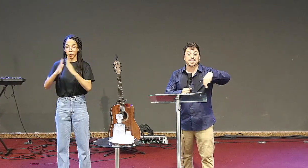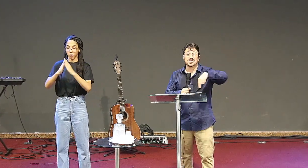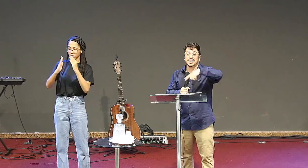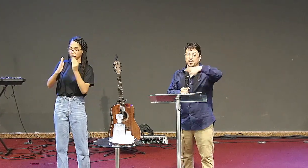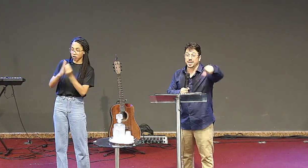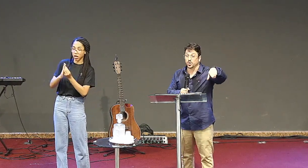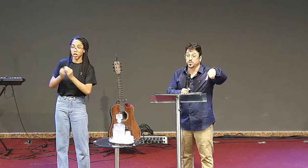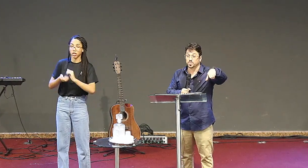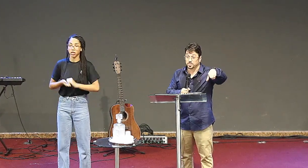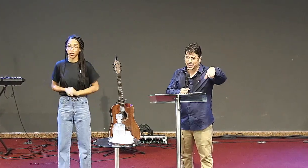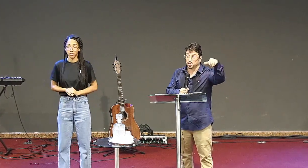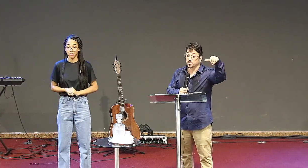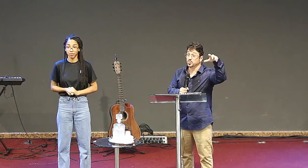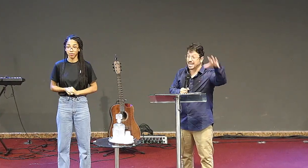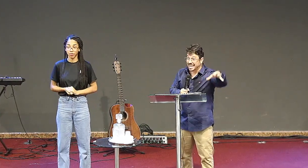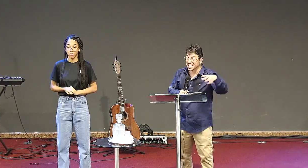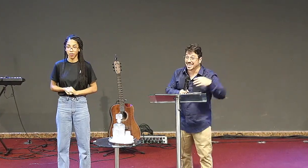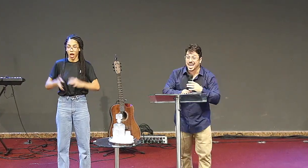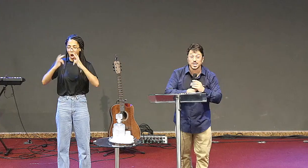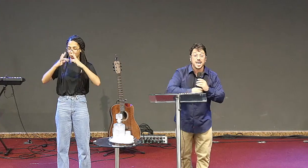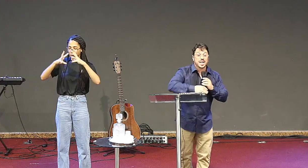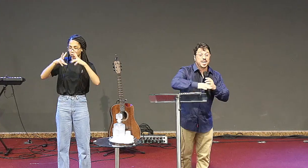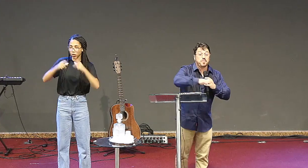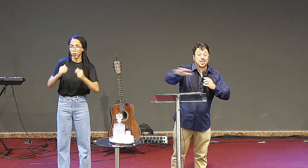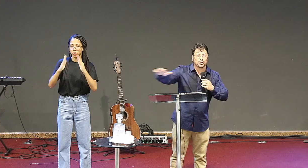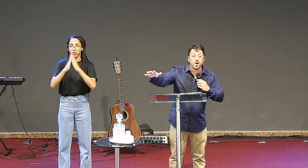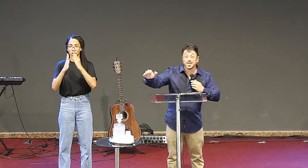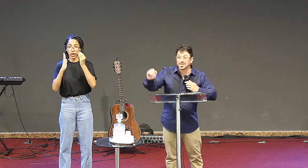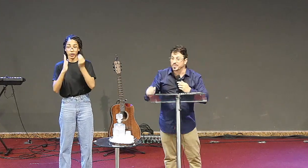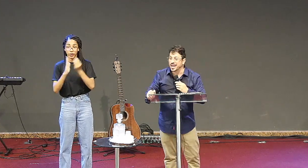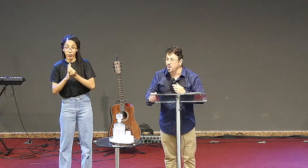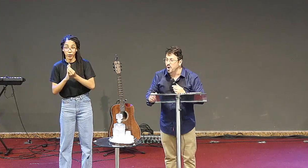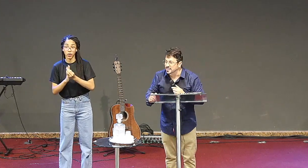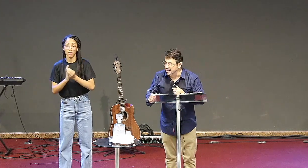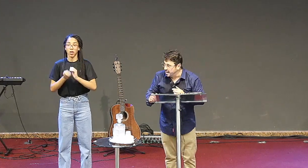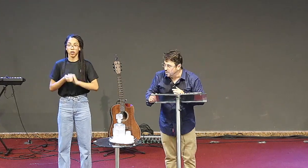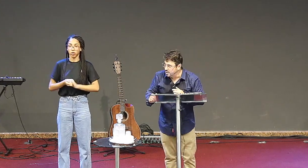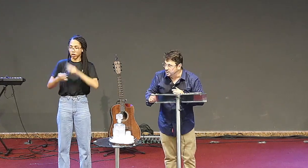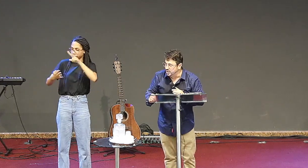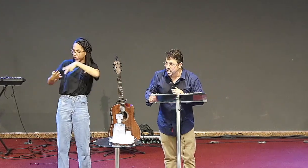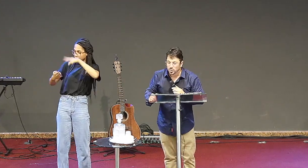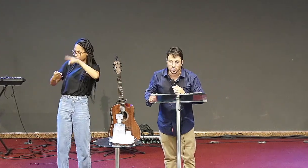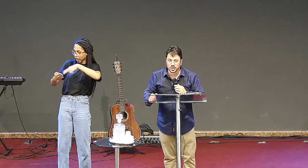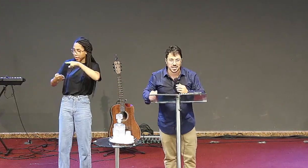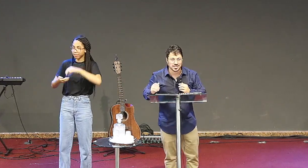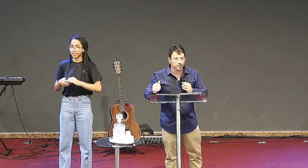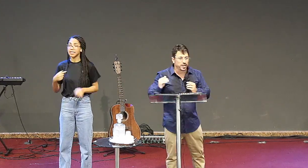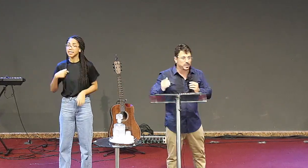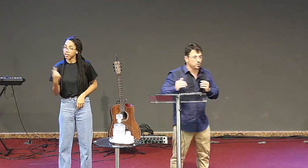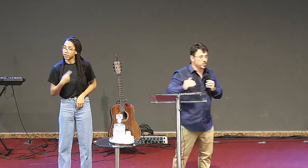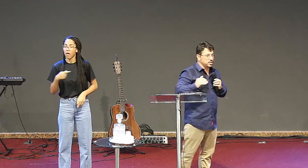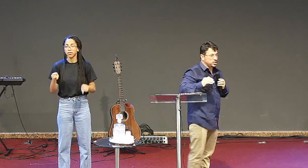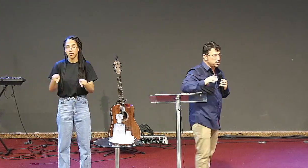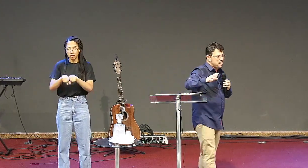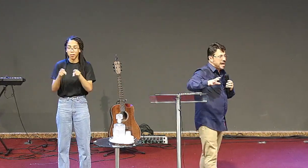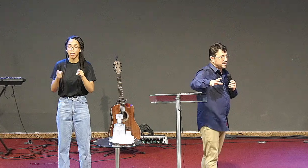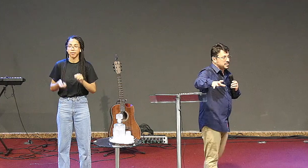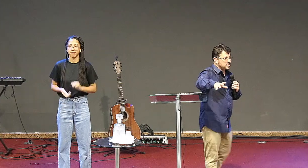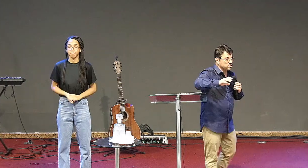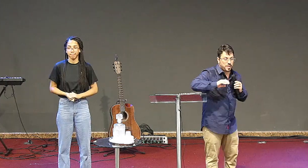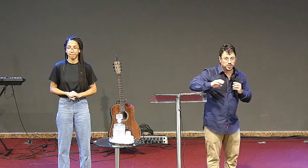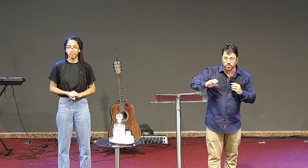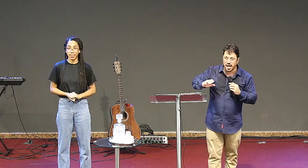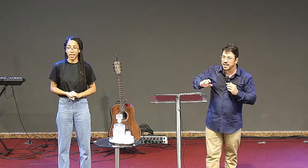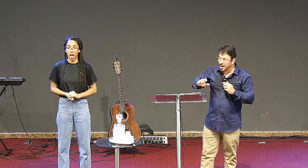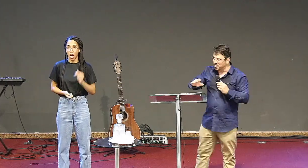Era para ser lido para todo mundo daquela igreja e para as outras e para nós até hoje. Não tinha essa frescura de chamar a